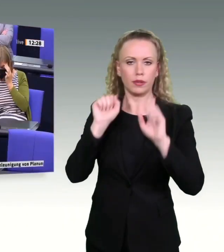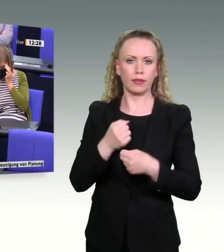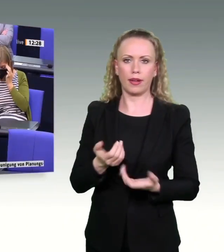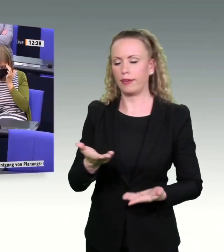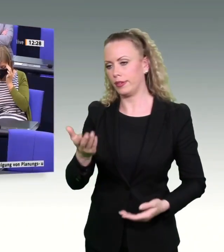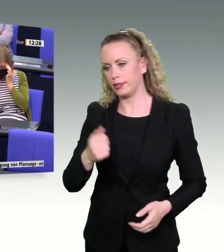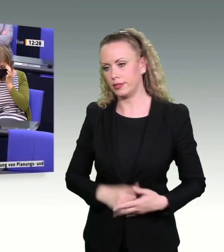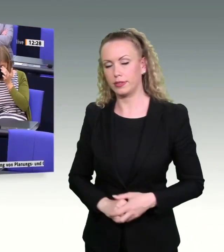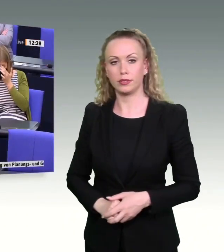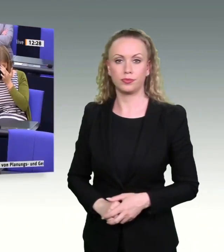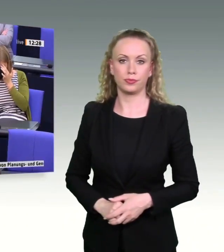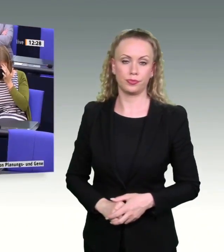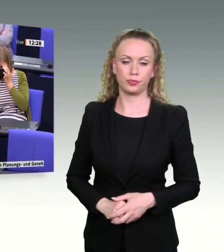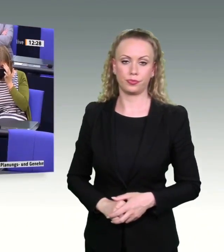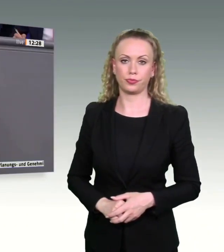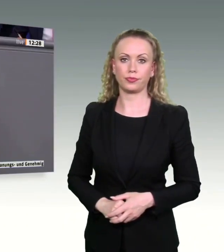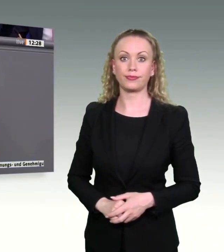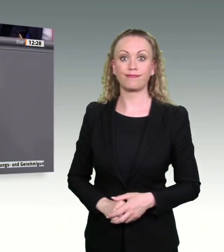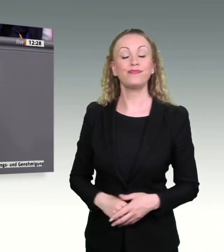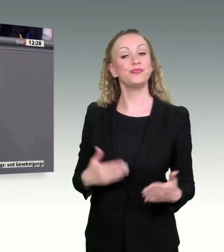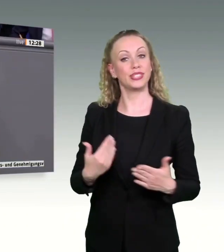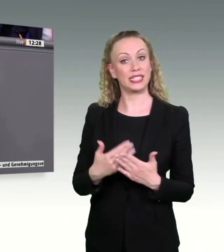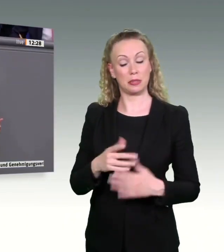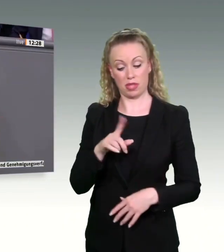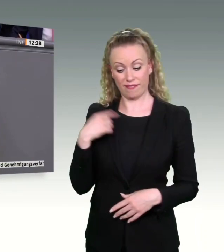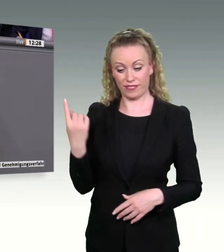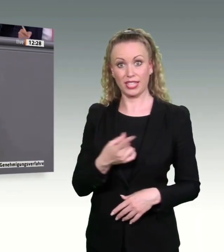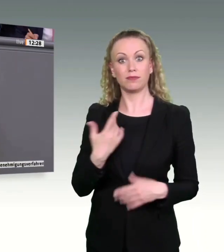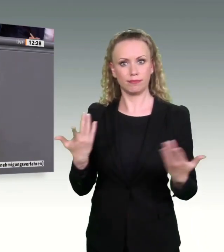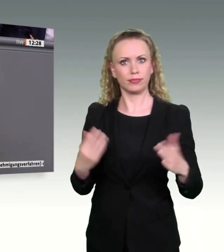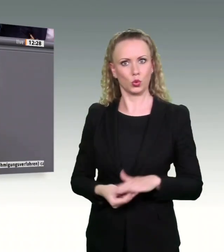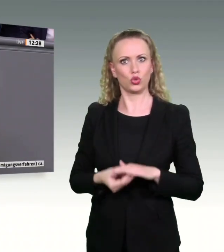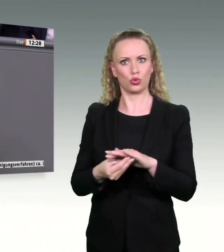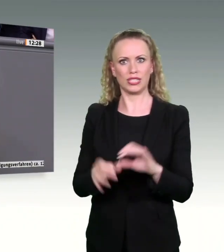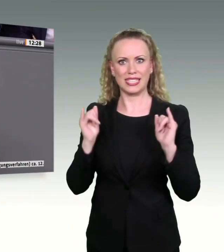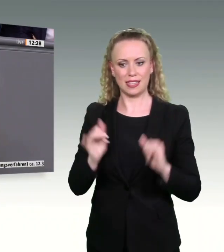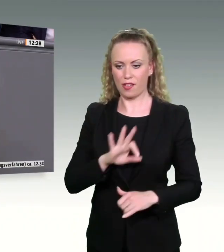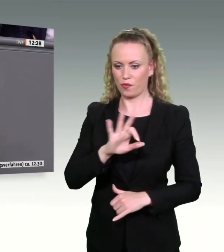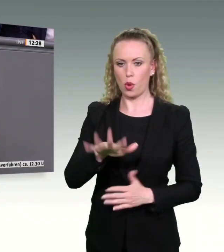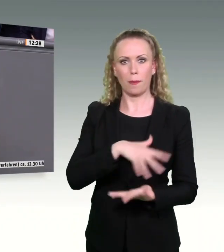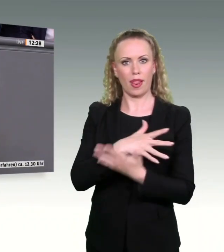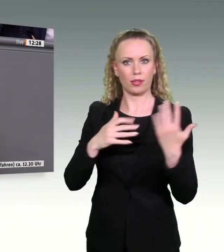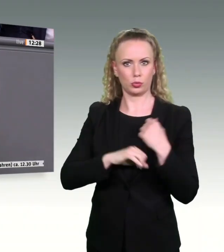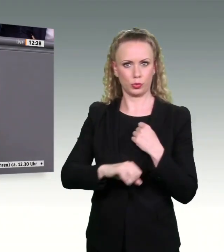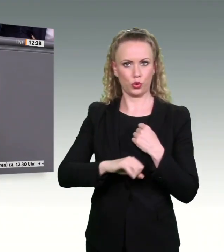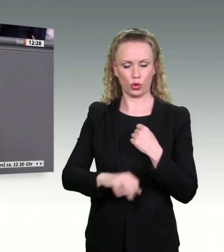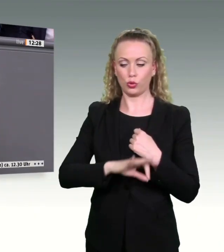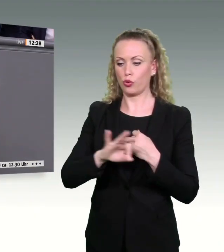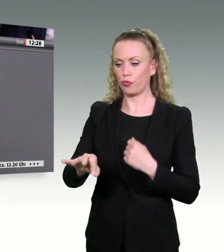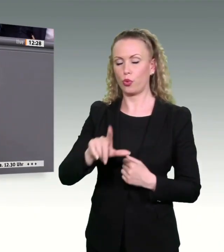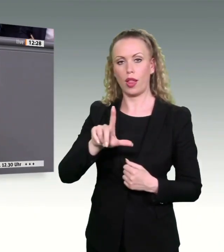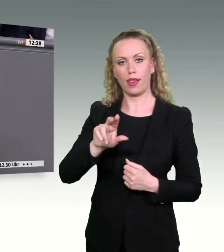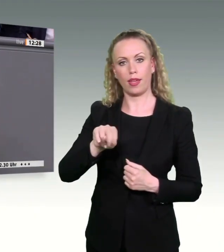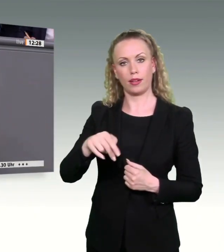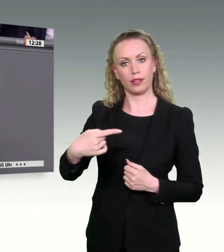Und deswegen unterstützen wir ja auch die Planungsbeschleunigung für LNGs. Aber